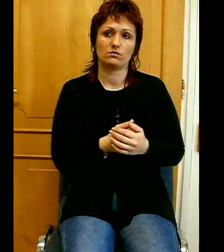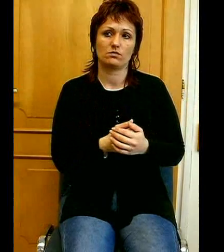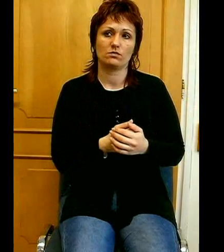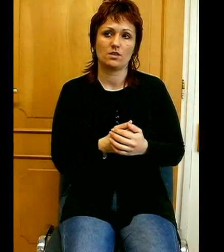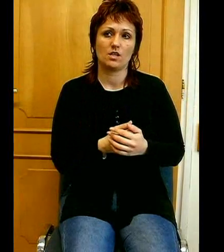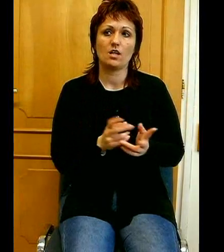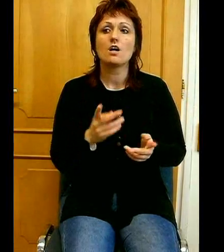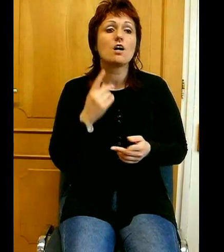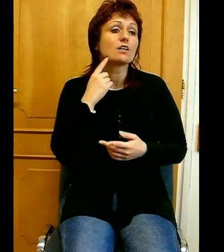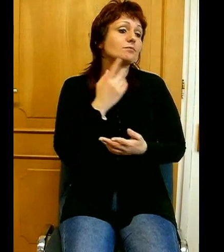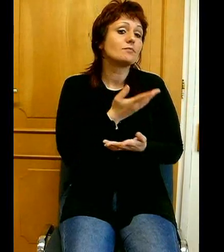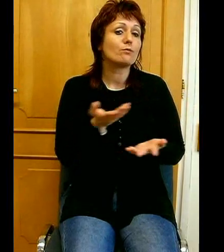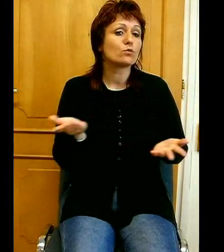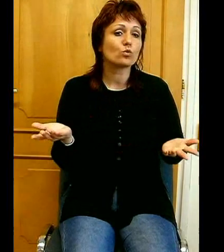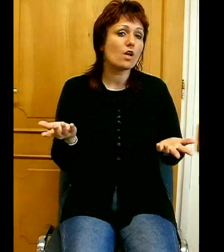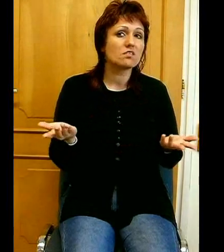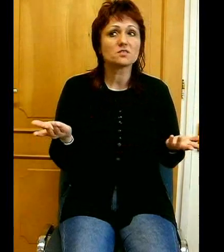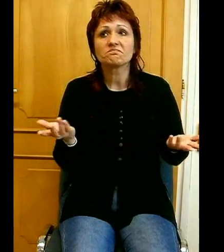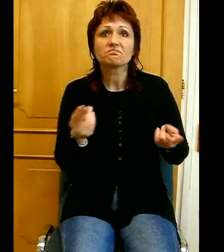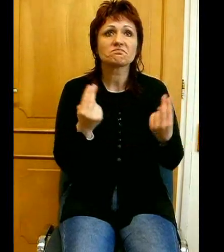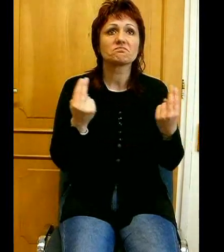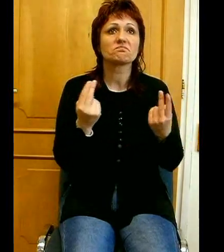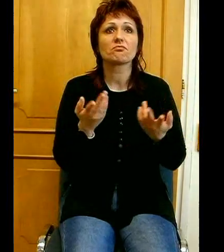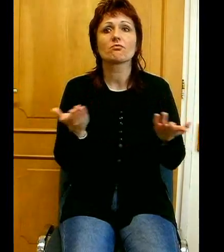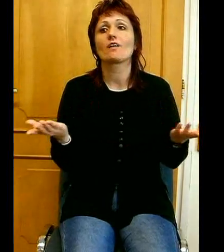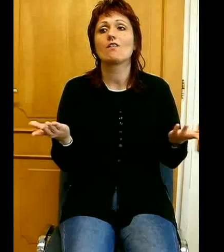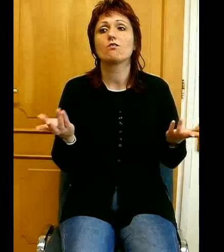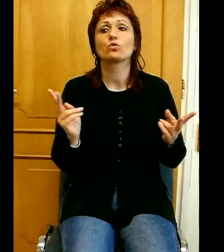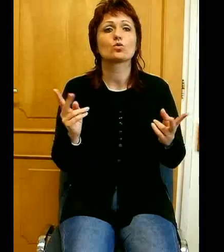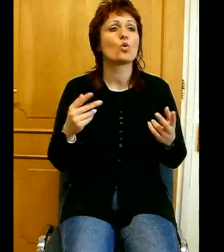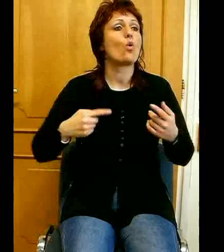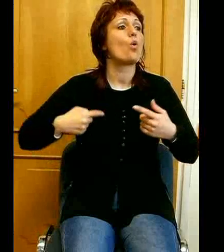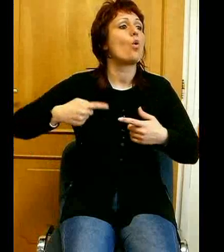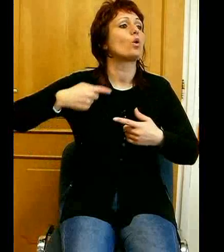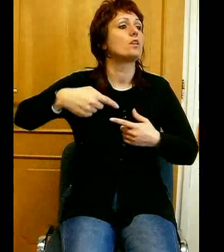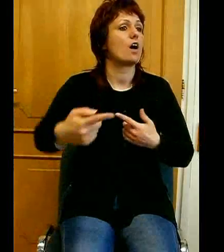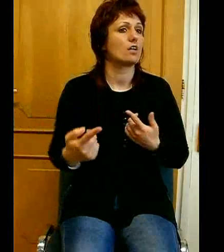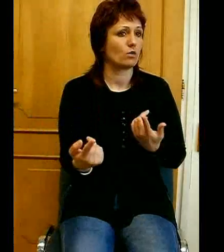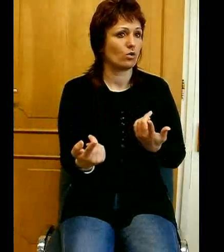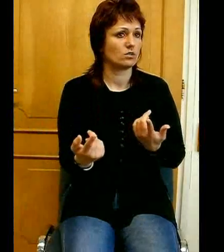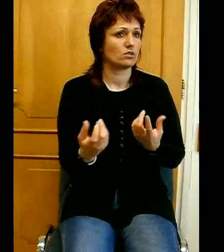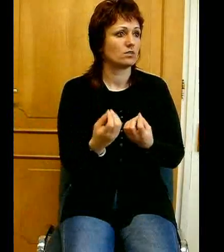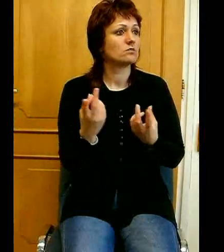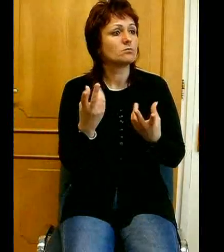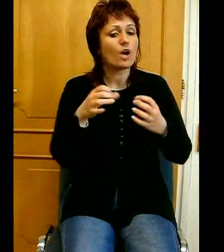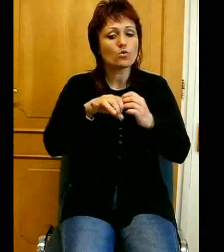vagy nem tulajdonít jelentőséget annak, hogy honnan jön, mik a gyökerei, kikkel tartozik össze,